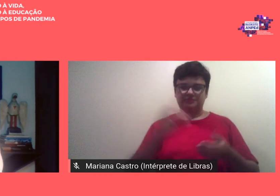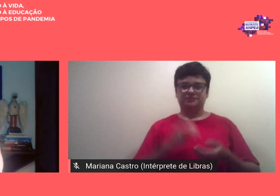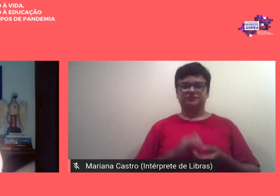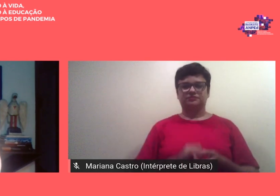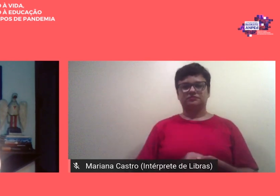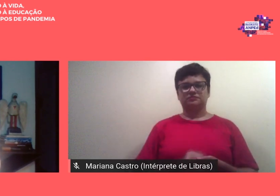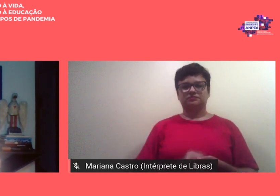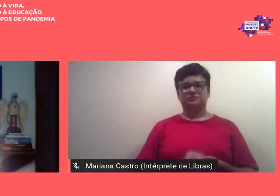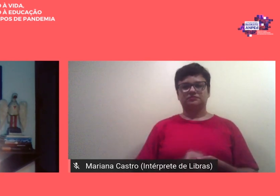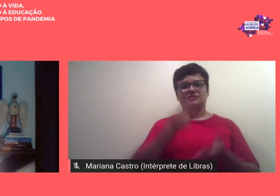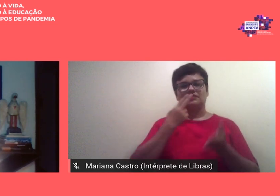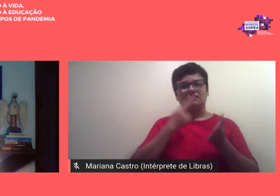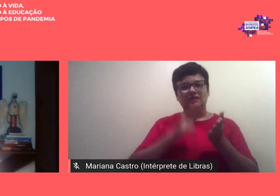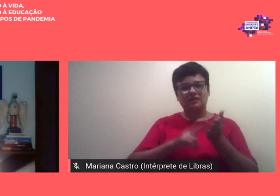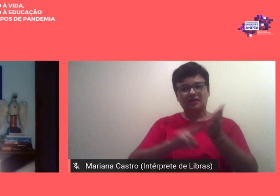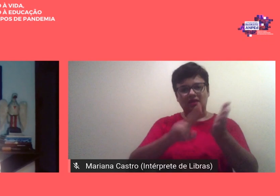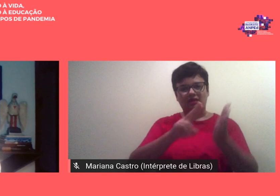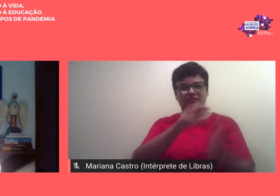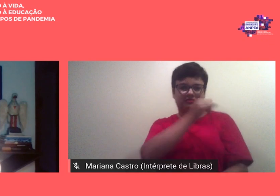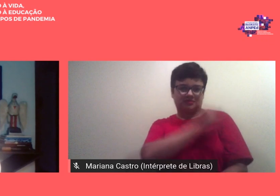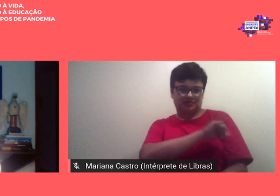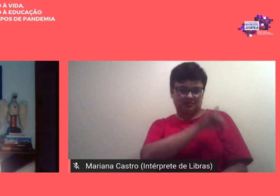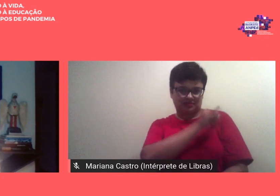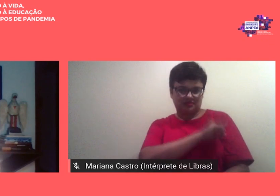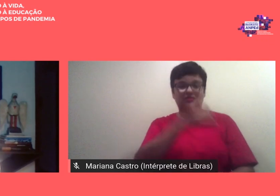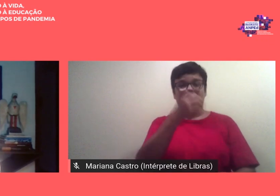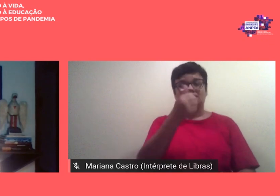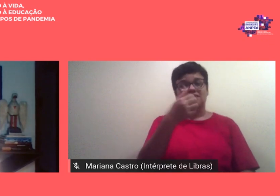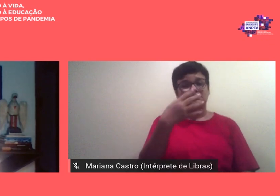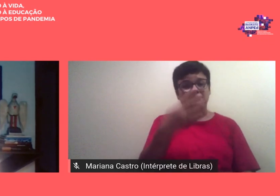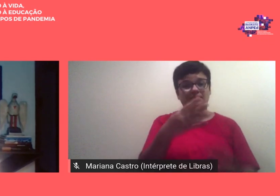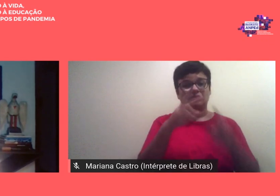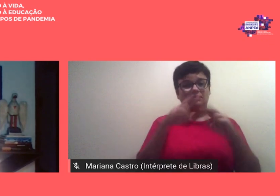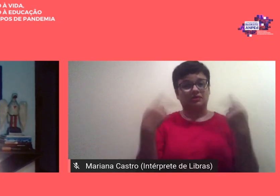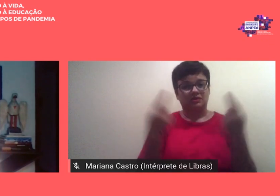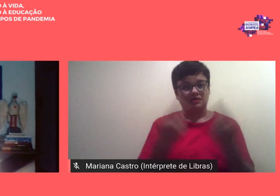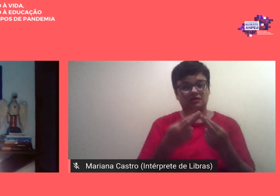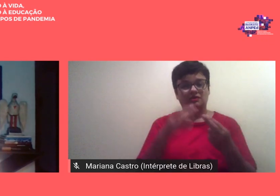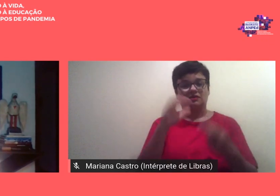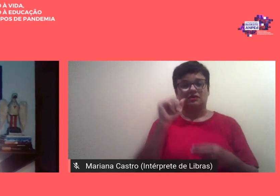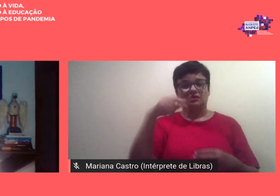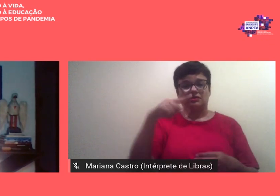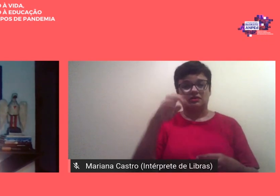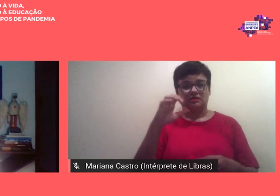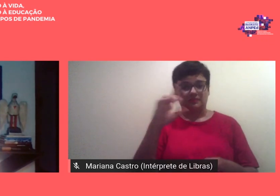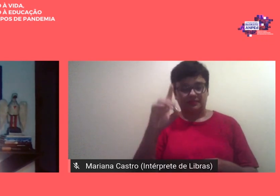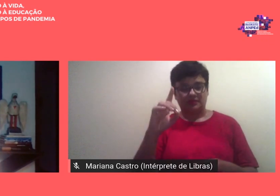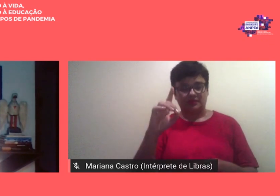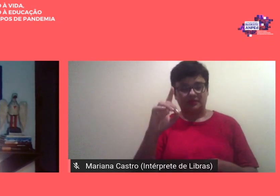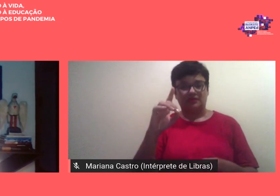carta do Rio a décima quarta reunião regional ampede sudeste